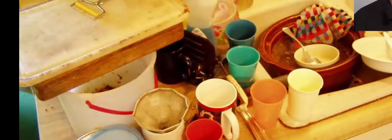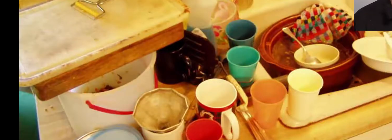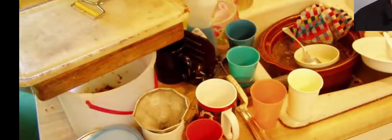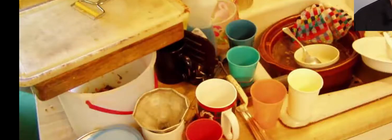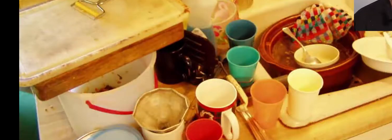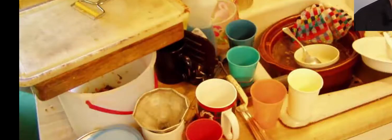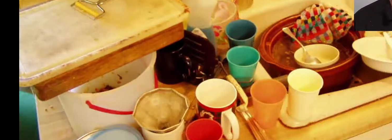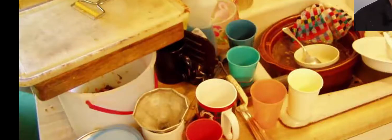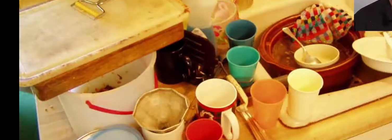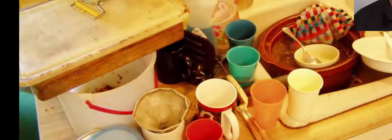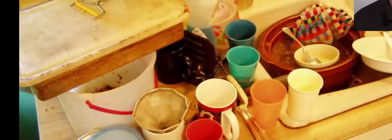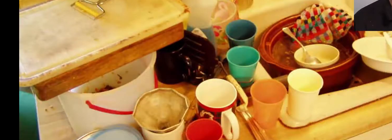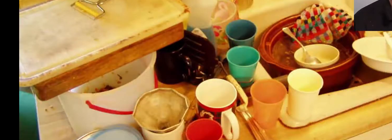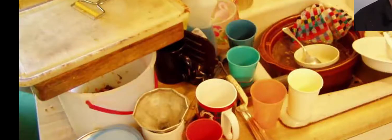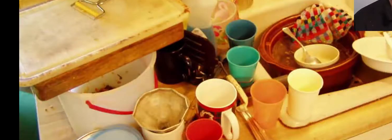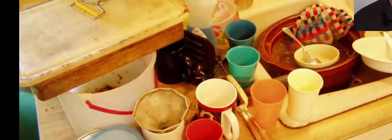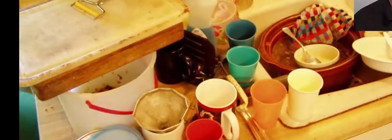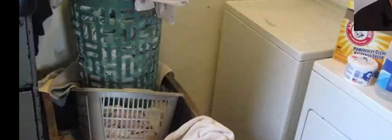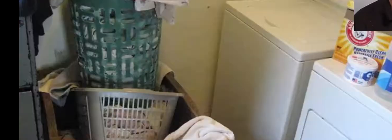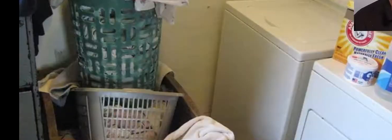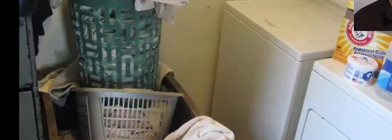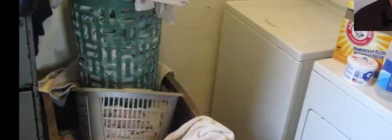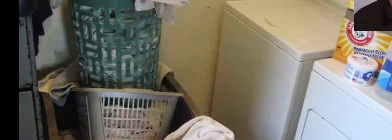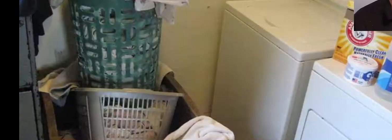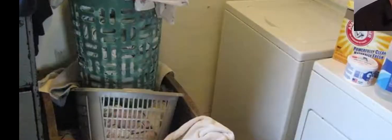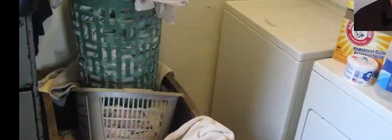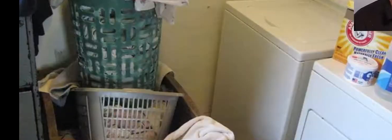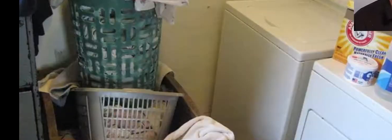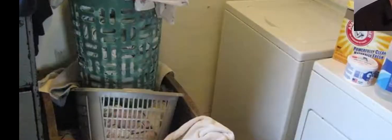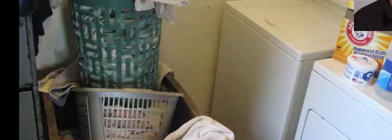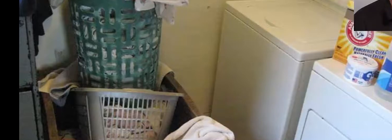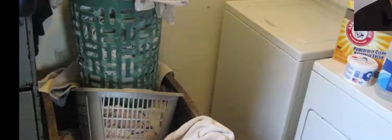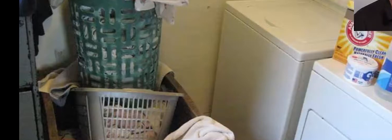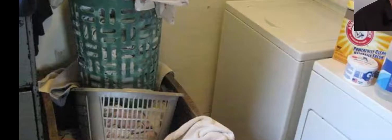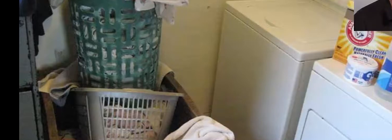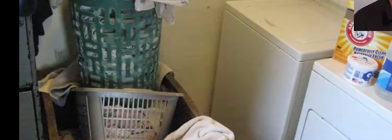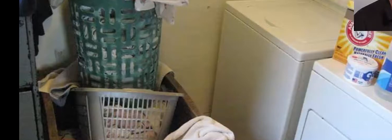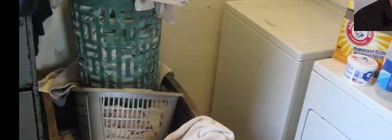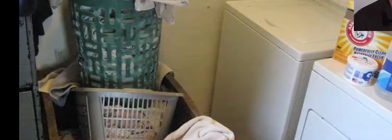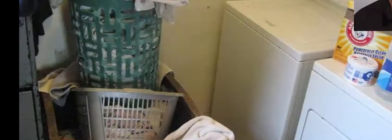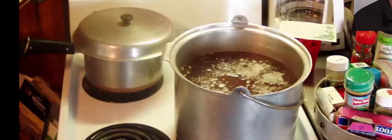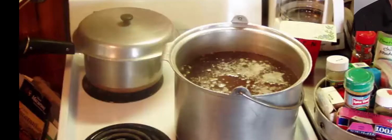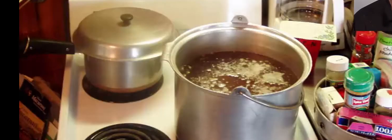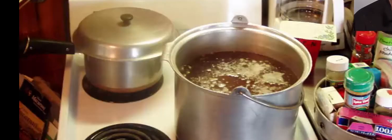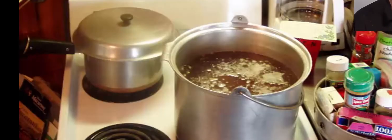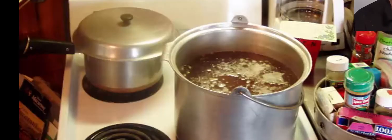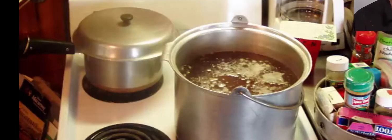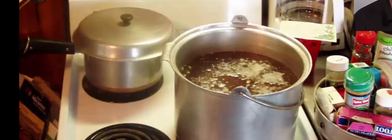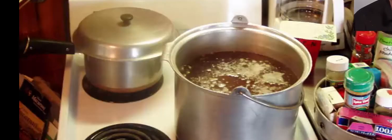Los trastes, la ropa, la comida,